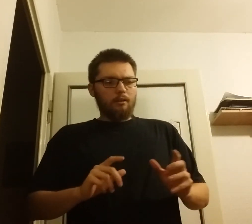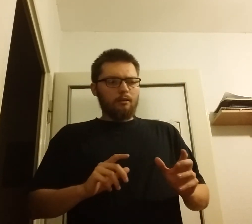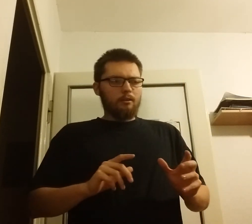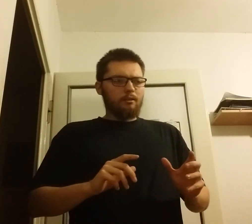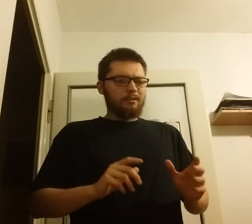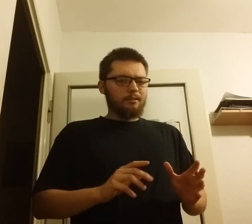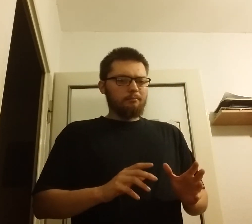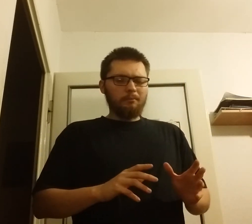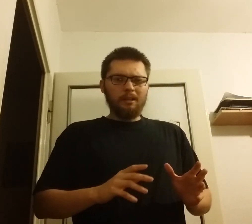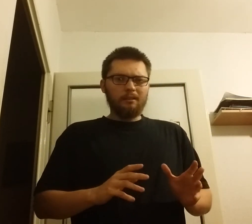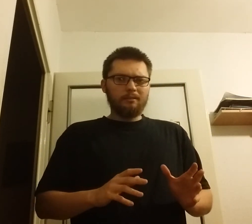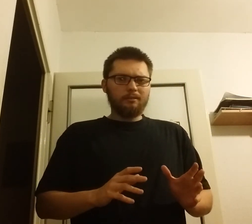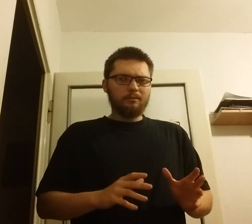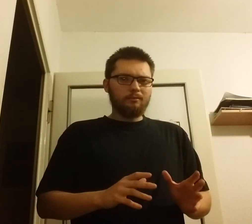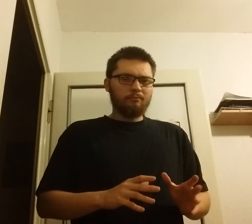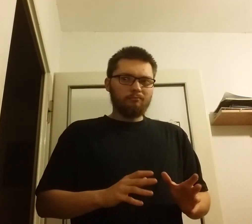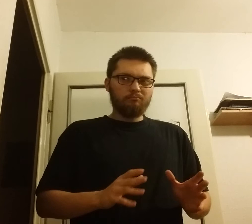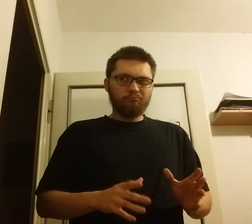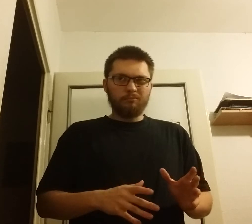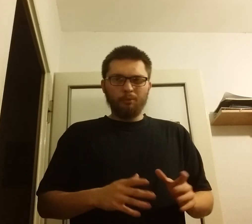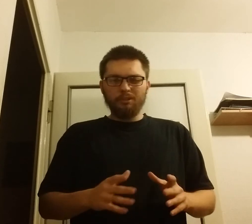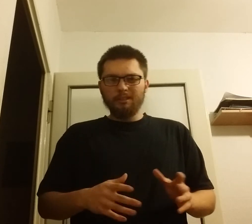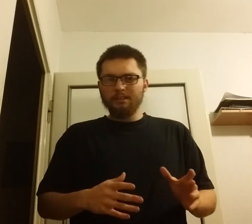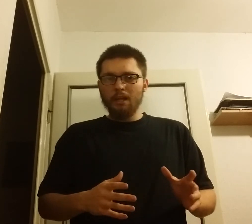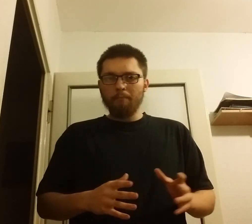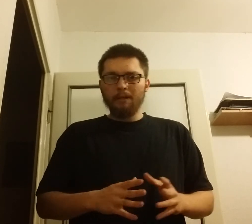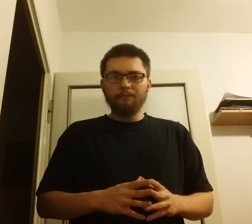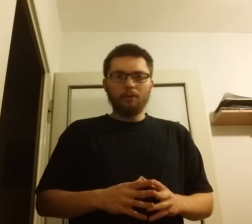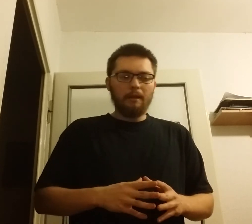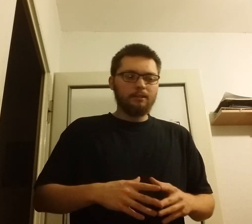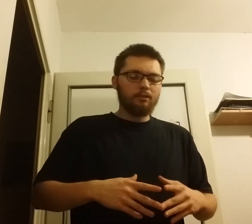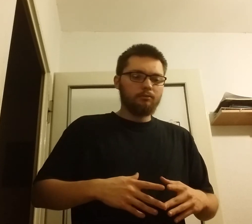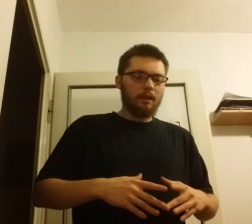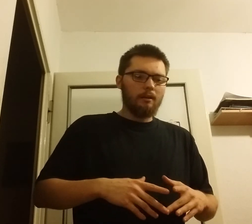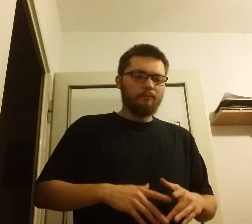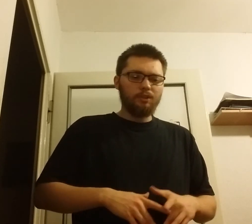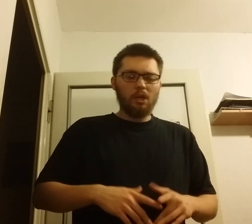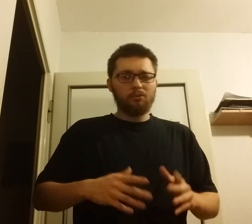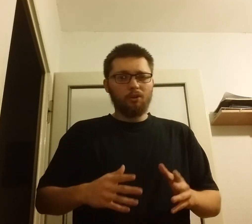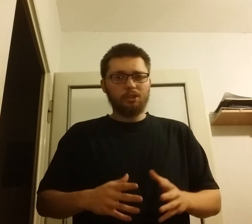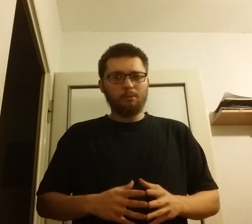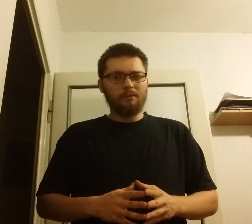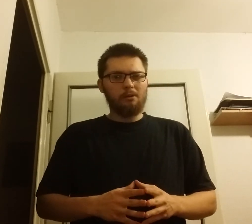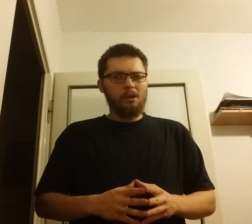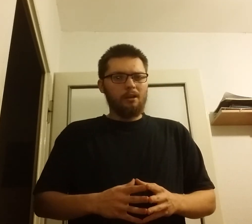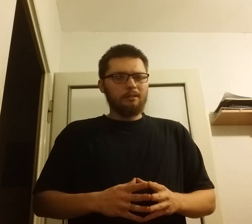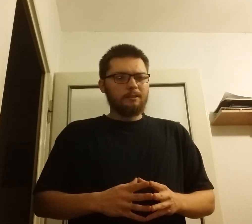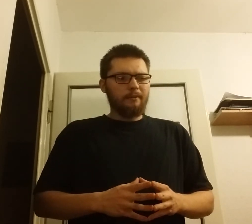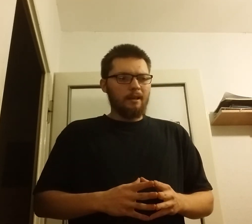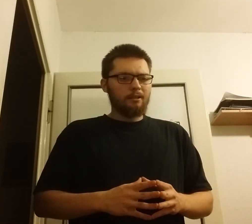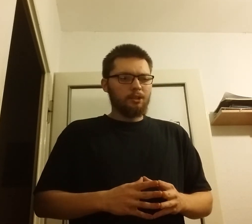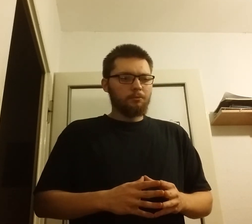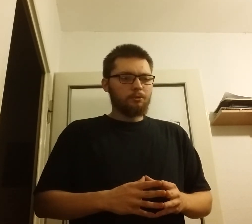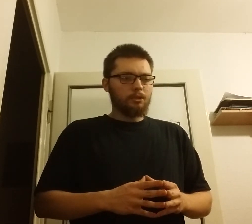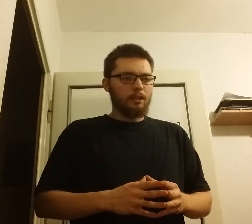mnie po tych strzępach informacji które widział które otrzymywał stwierdził że